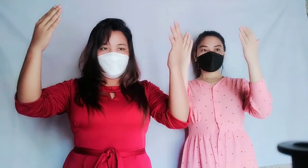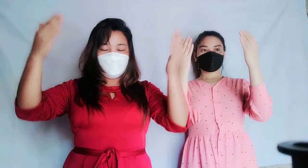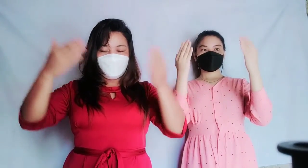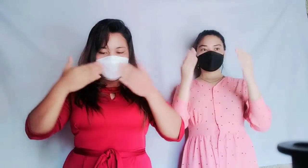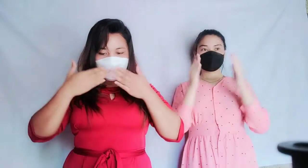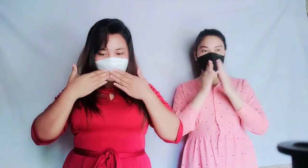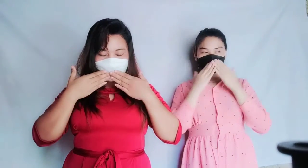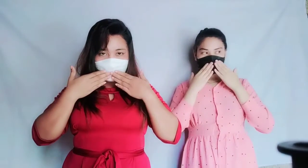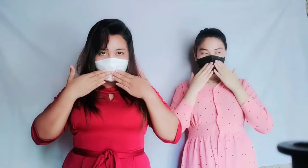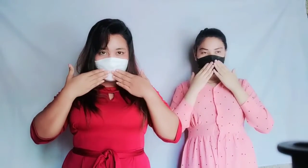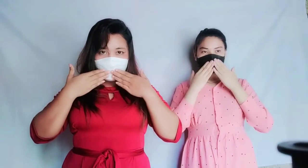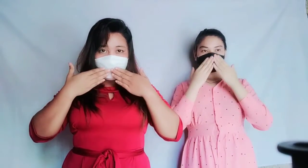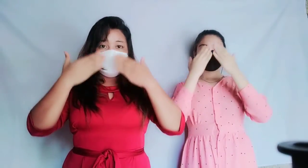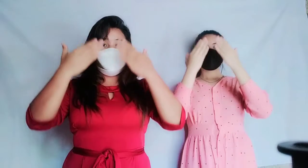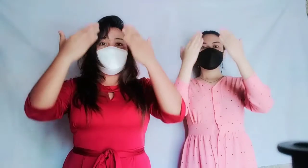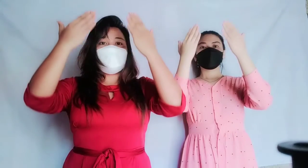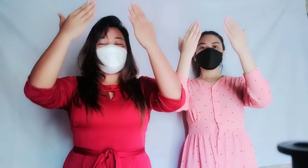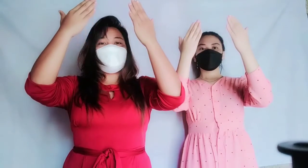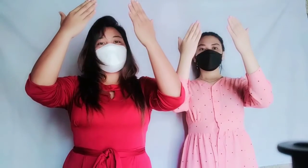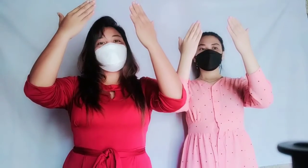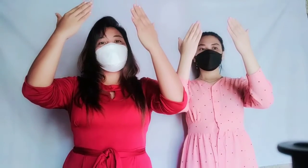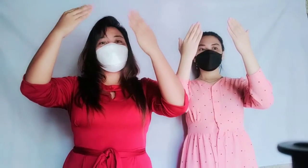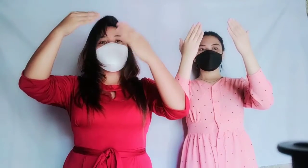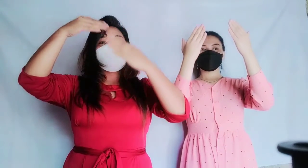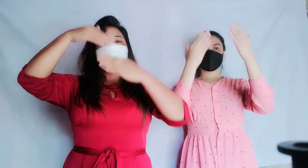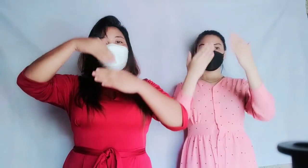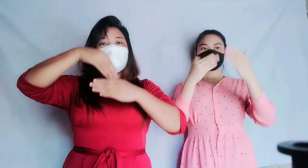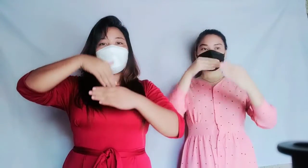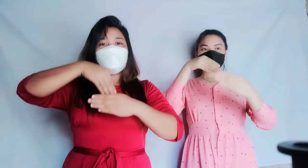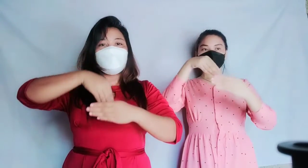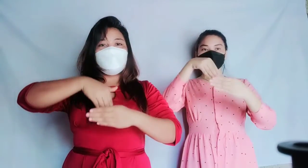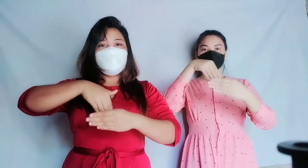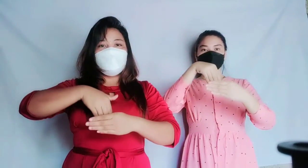Salamat Panginoon Uwagin sa iyong kuna